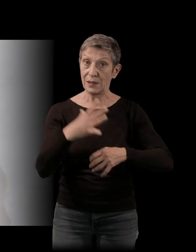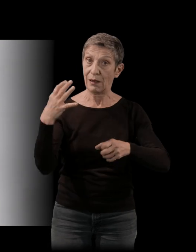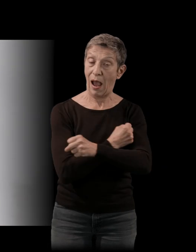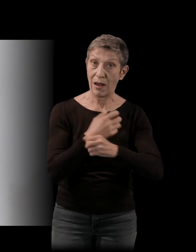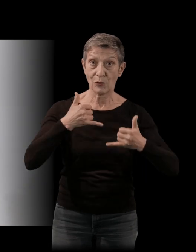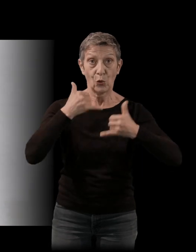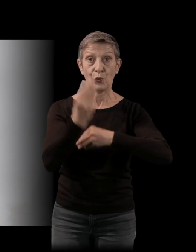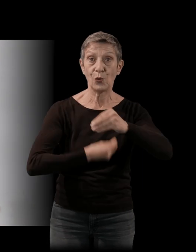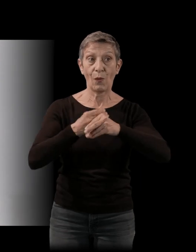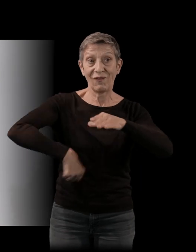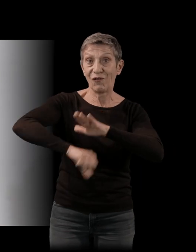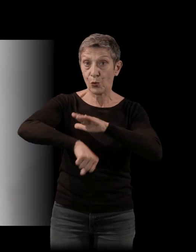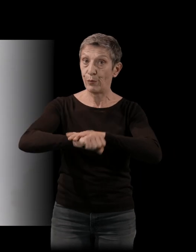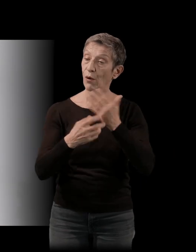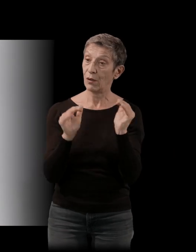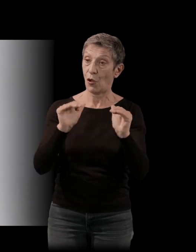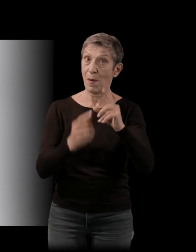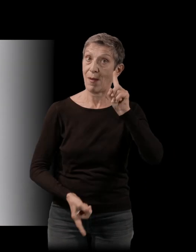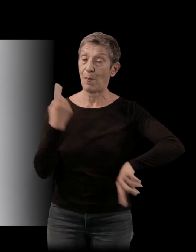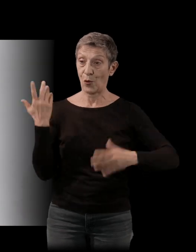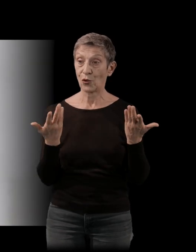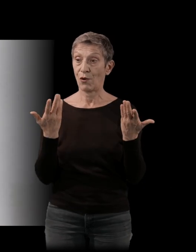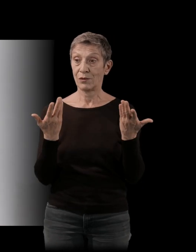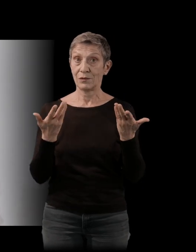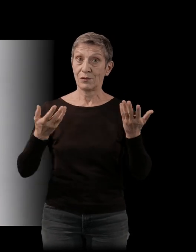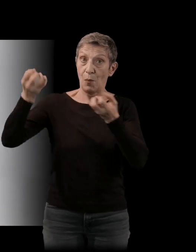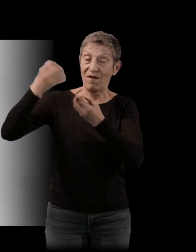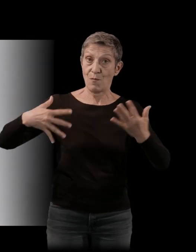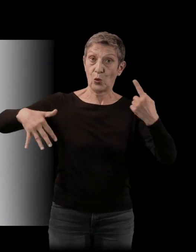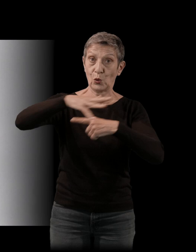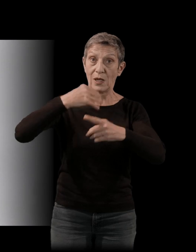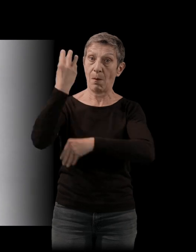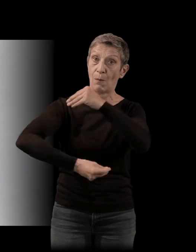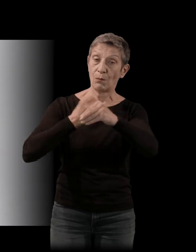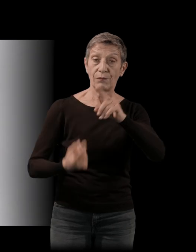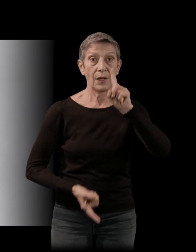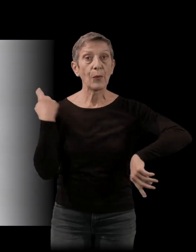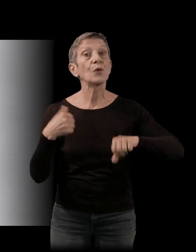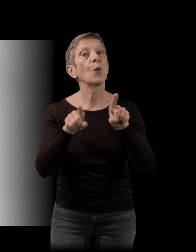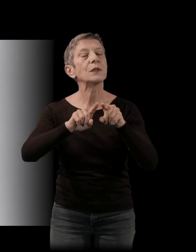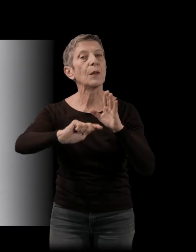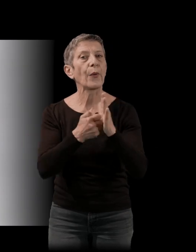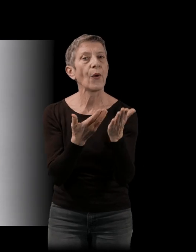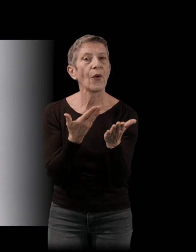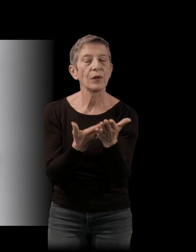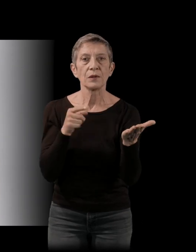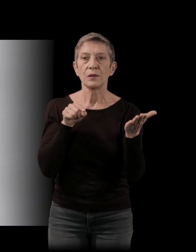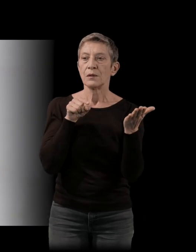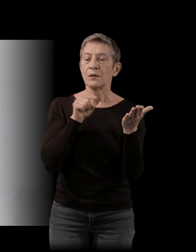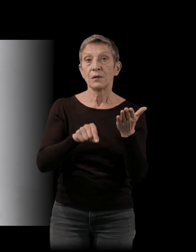'est important aussi comme phénomène social mondial. Et c'est le moment aussi où on est en plein cœur de la guerre froide.